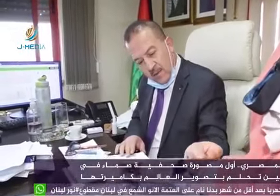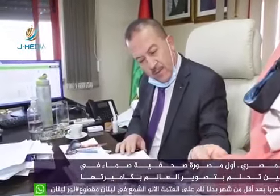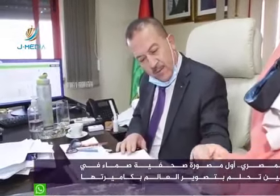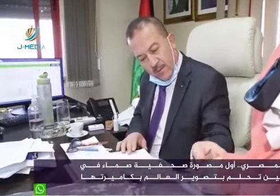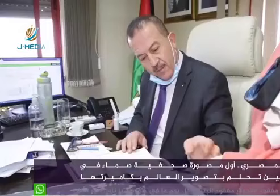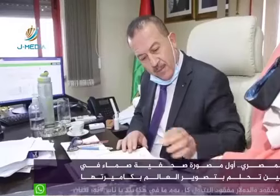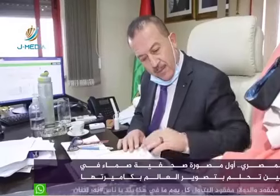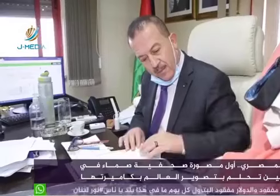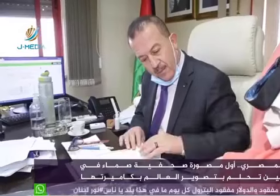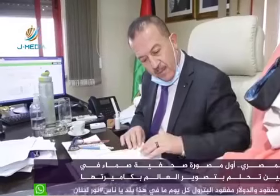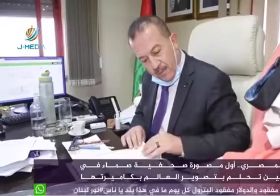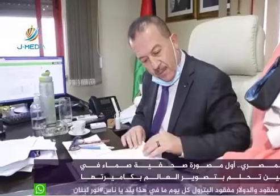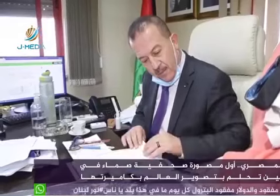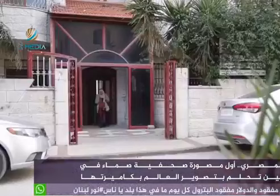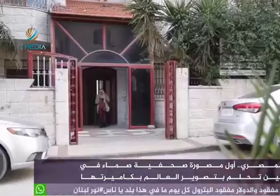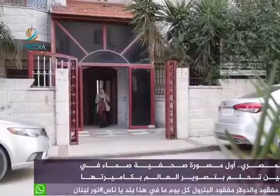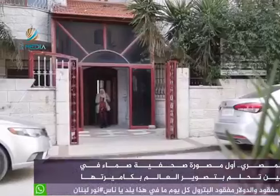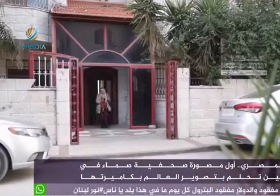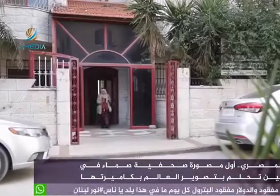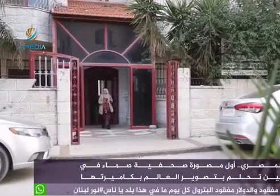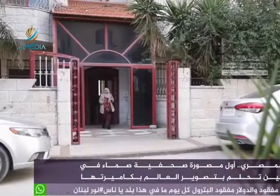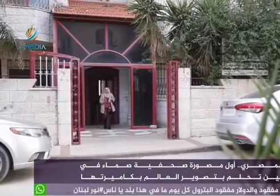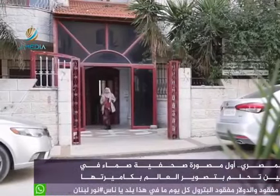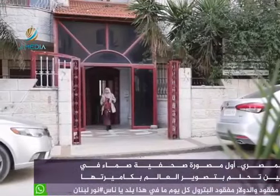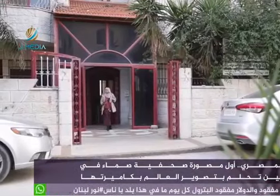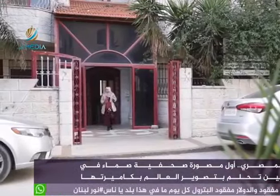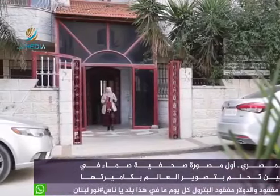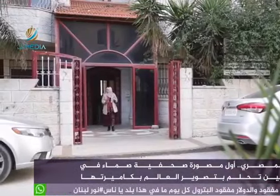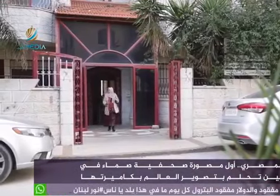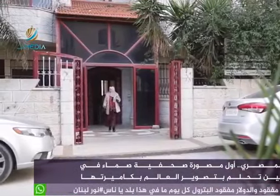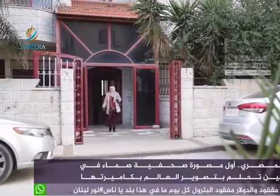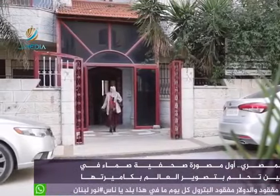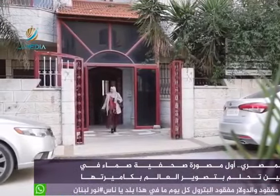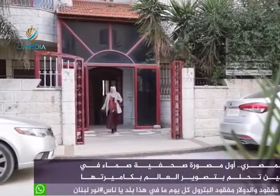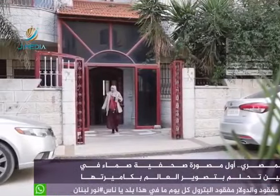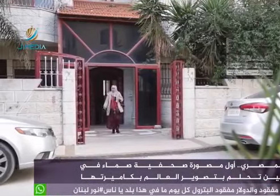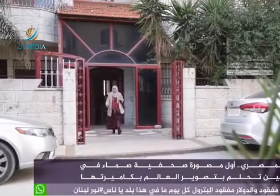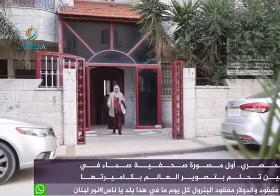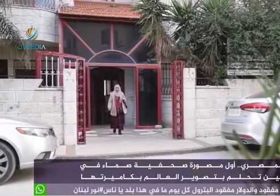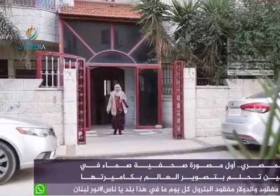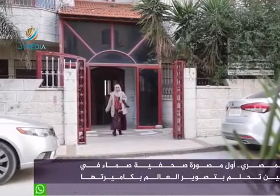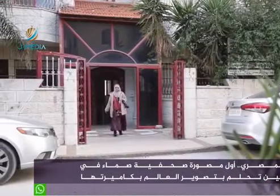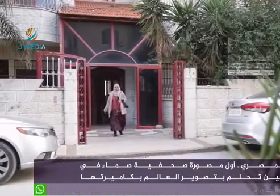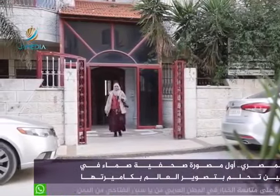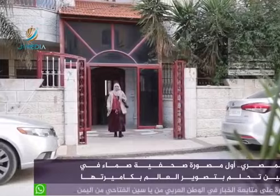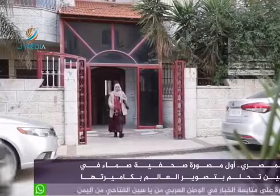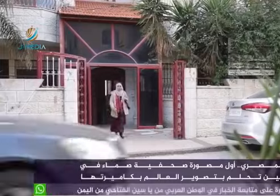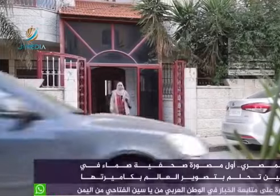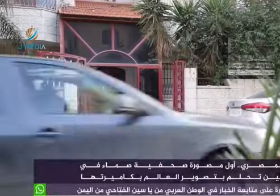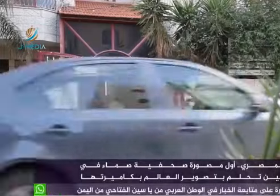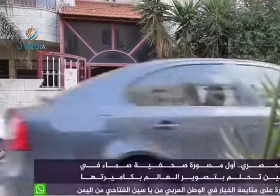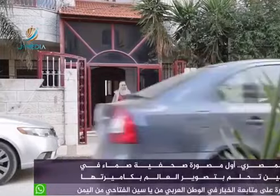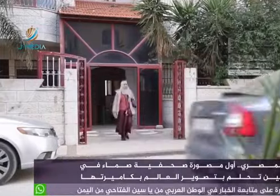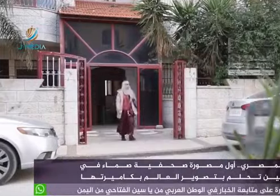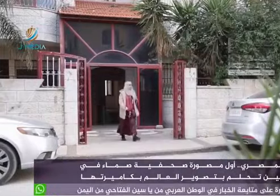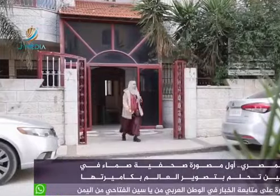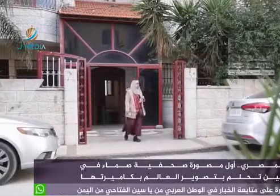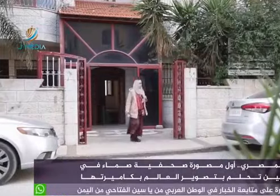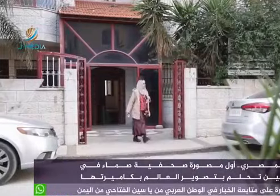أنا طبعاً بحب التصوير وإن وظيفة الحكومية ما أثنتني عن التصوير كنت في كثير مخيمات في